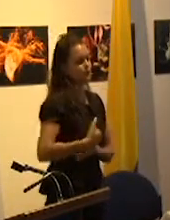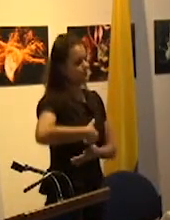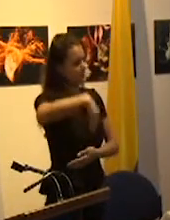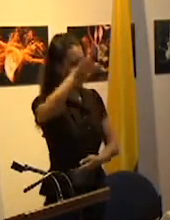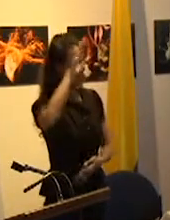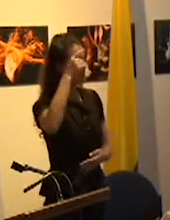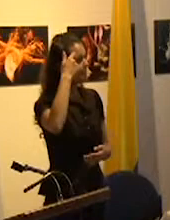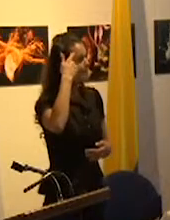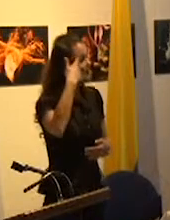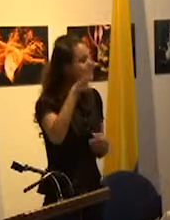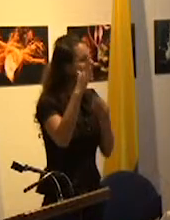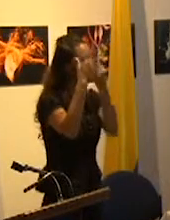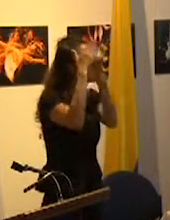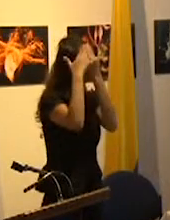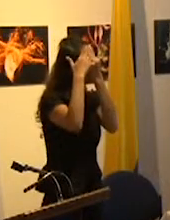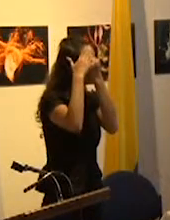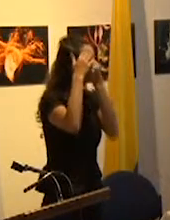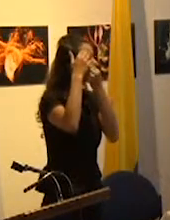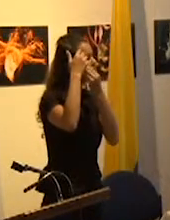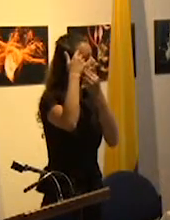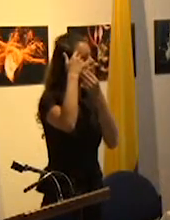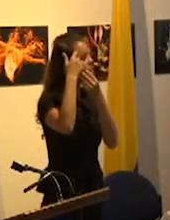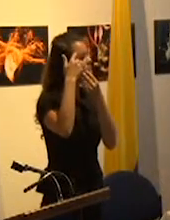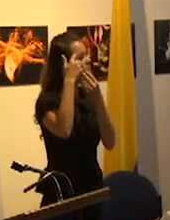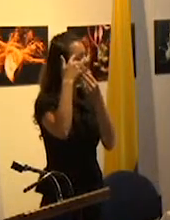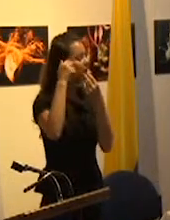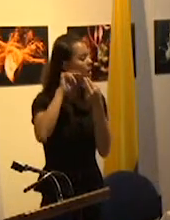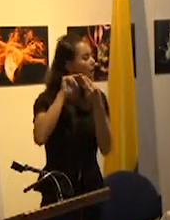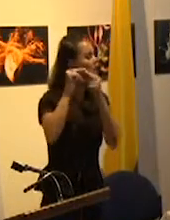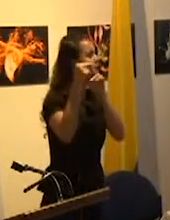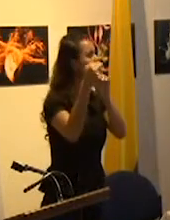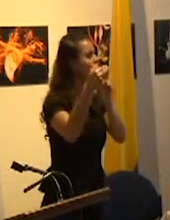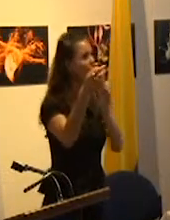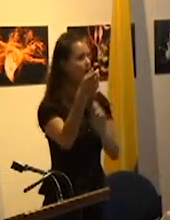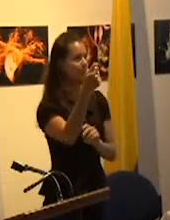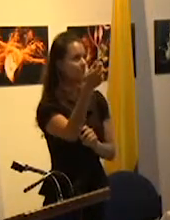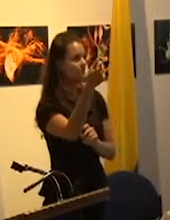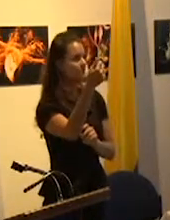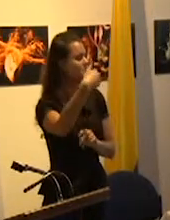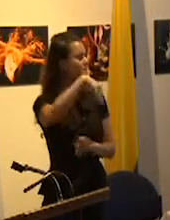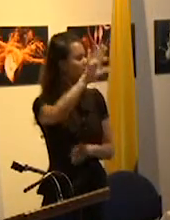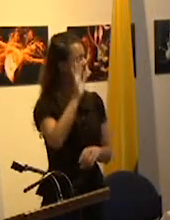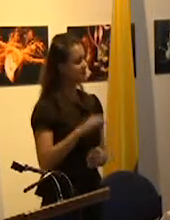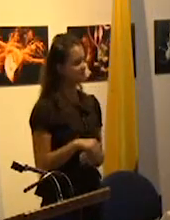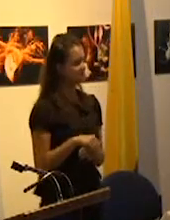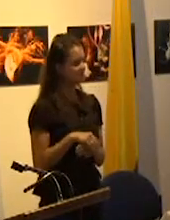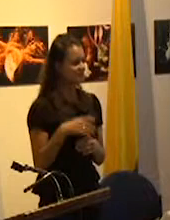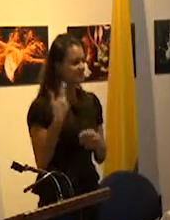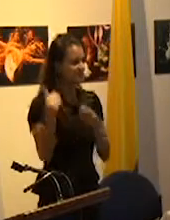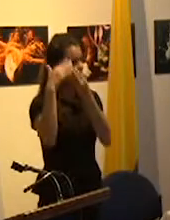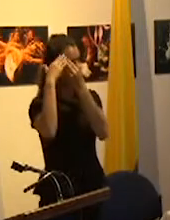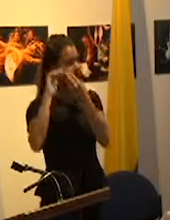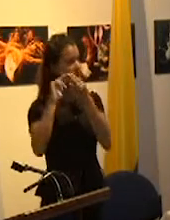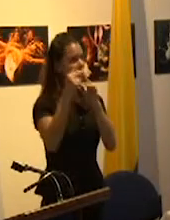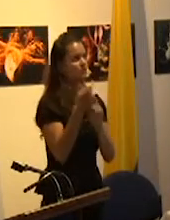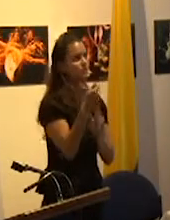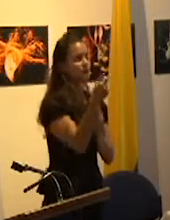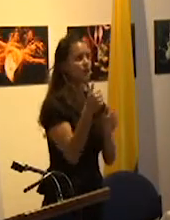instrumentalizó los saberes escolares a los efectos de alcanzar mejores posiciones en el espacio social